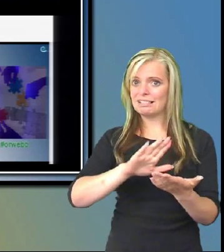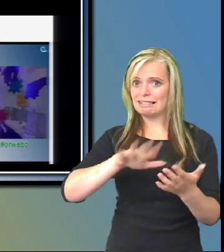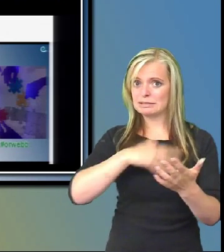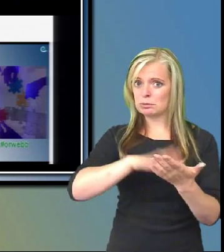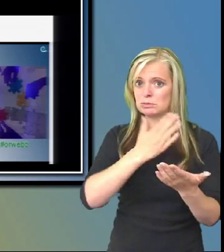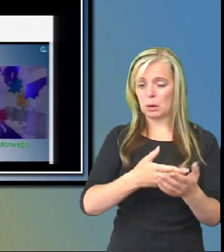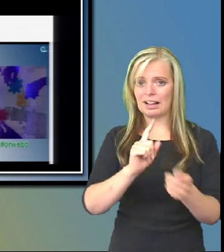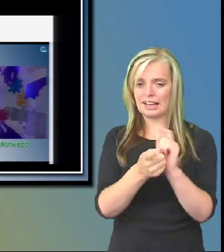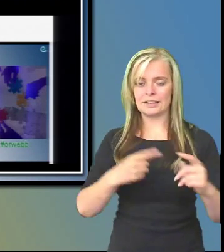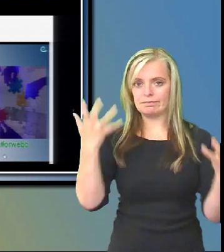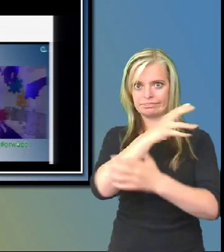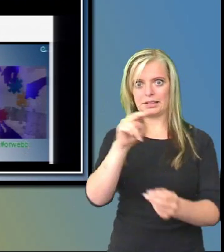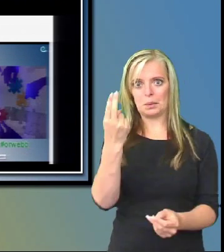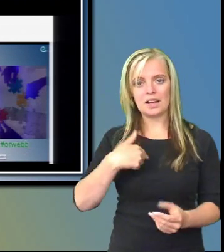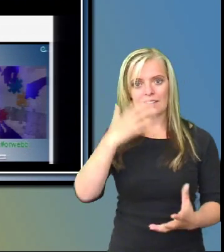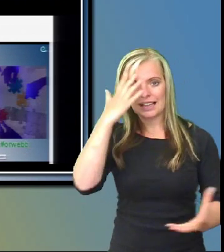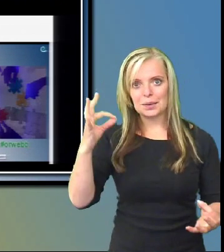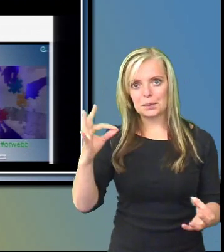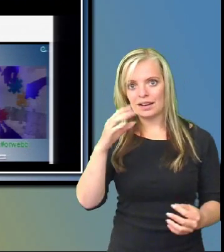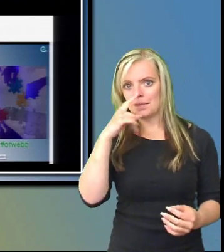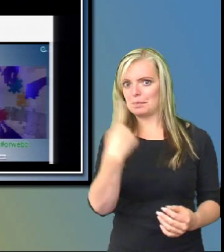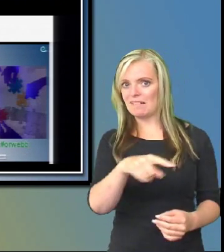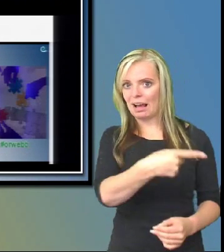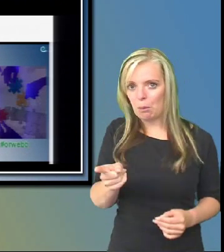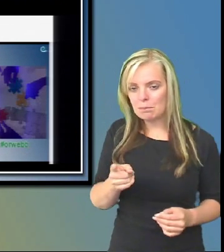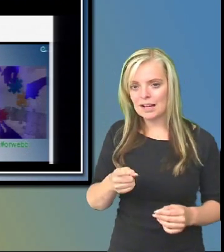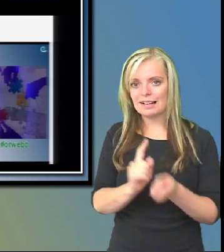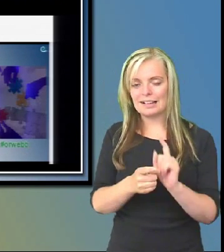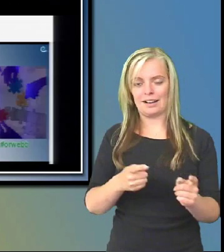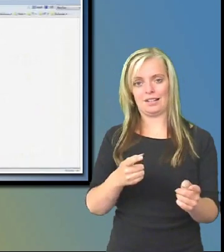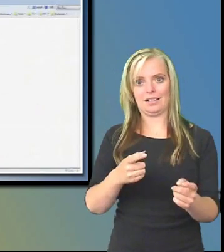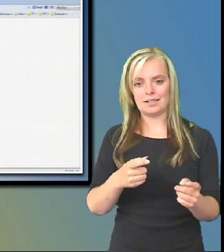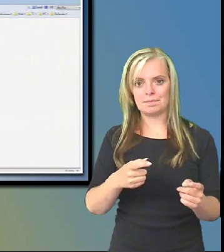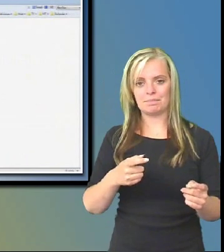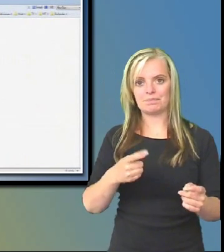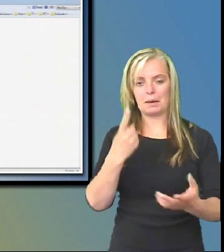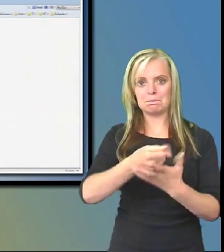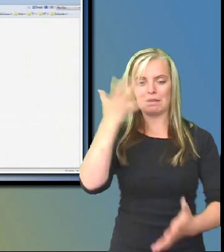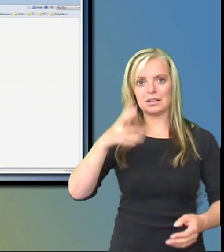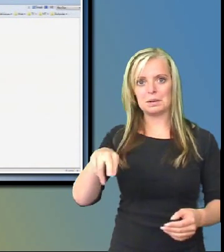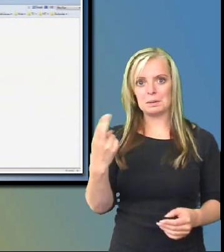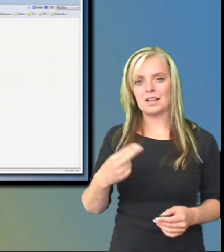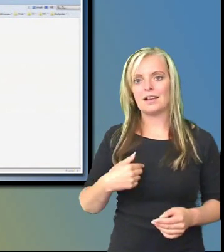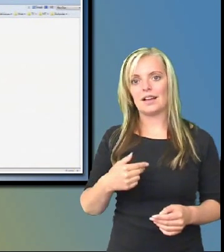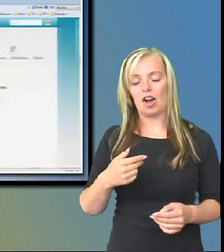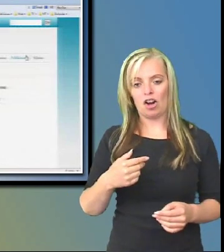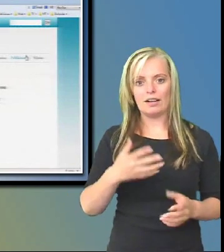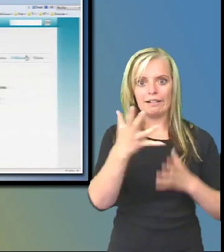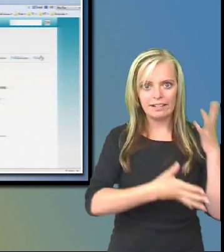hjärnsläpp där. När de ska teckentolka teckentolkningens teckentolkning.